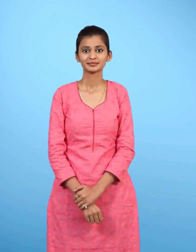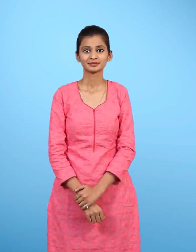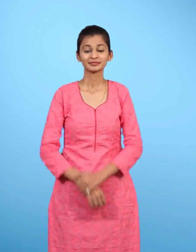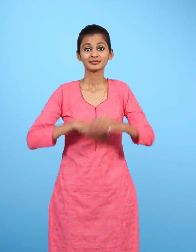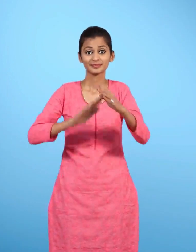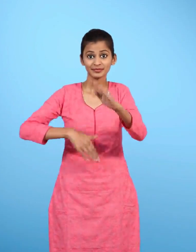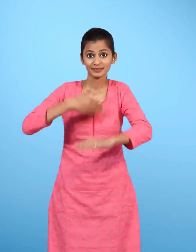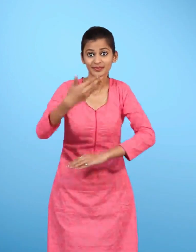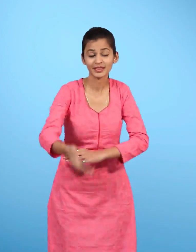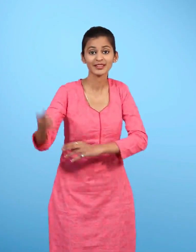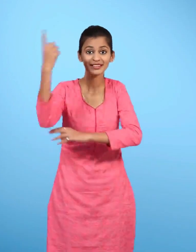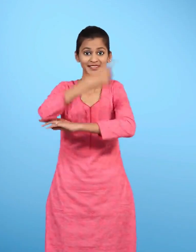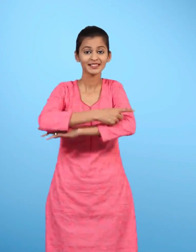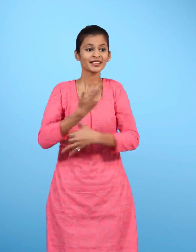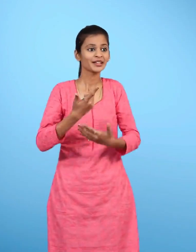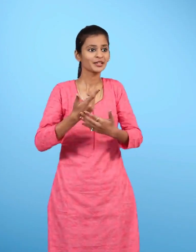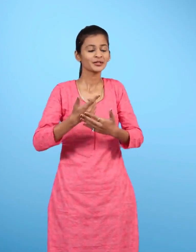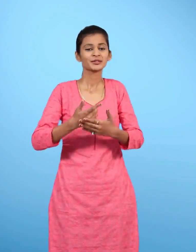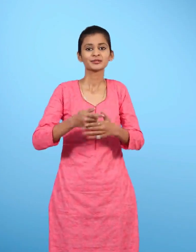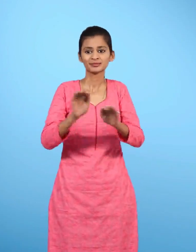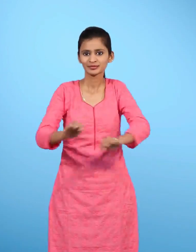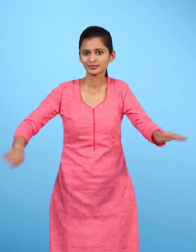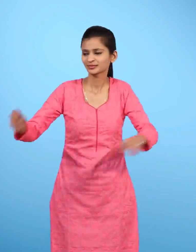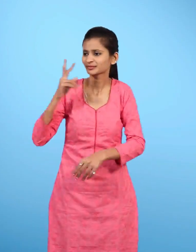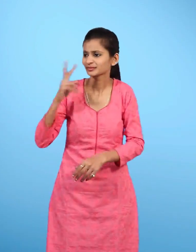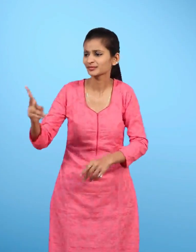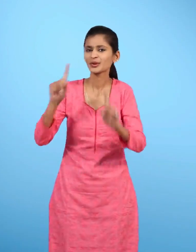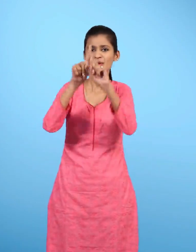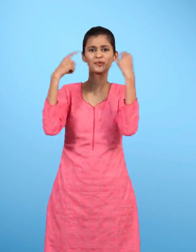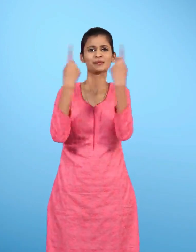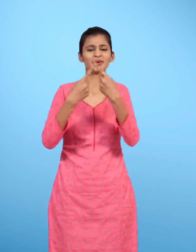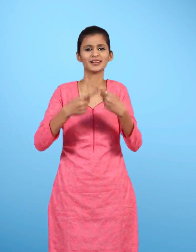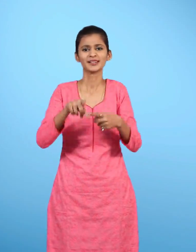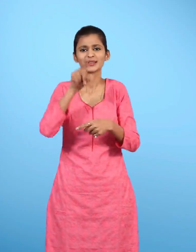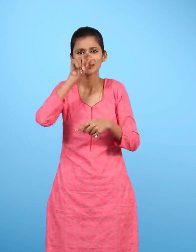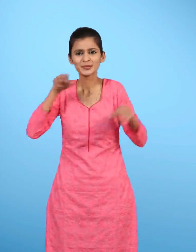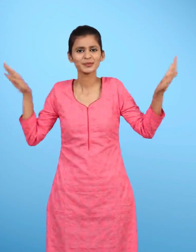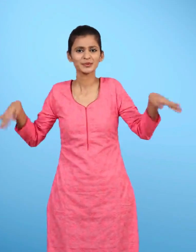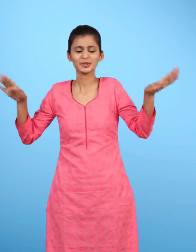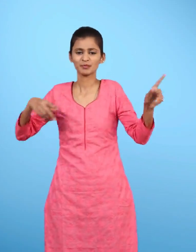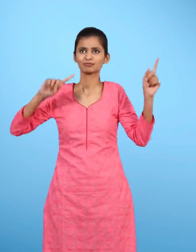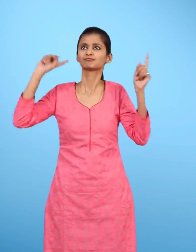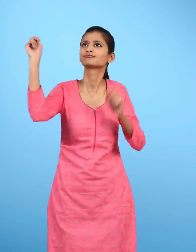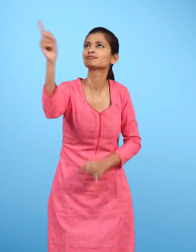अगले दिन बच्चों ने देखा एक चिडिया कम्रे में चक्कर लगा रही है